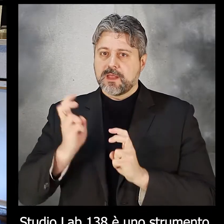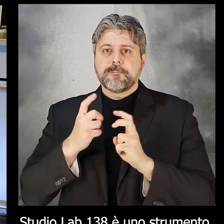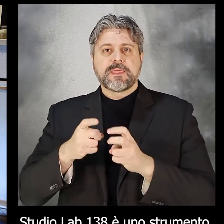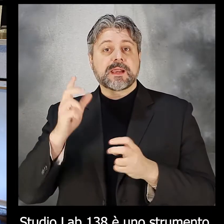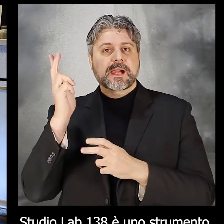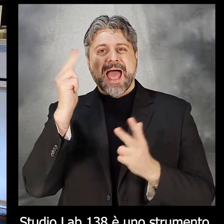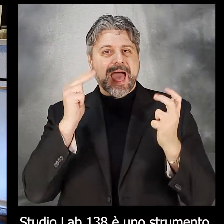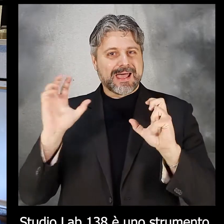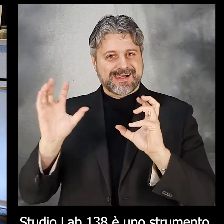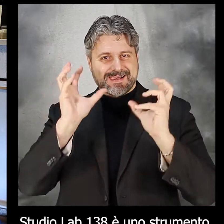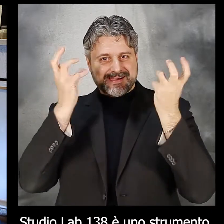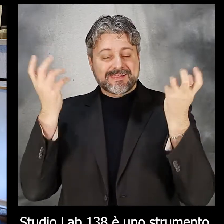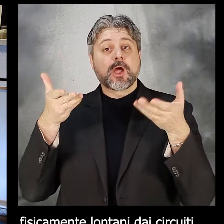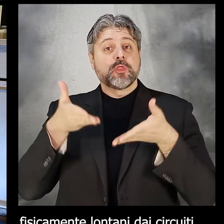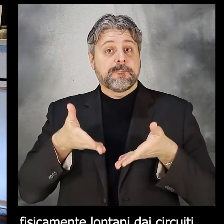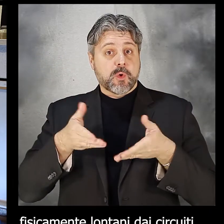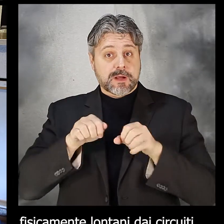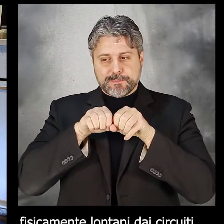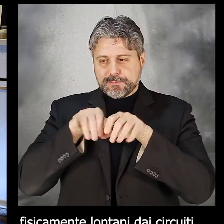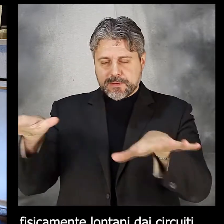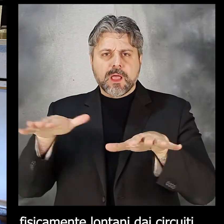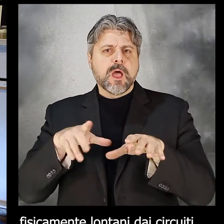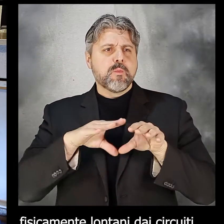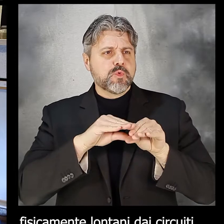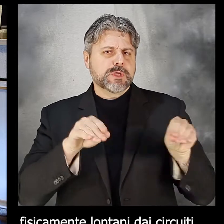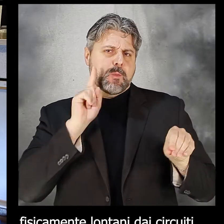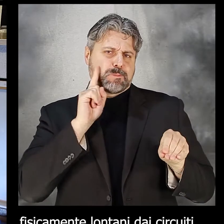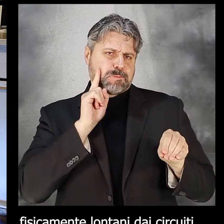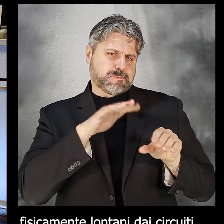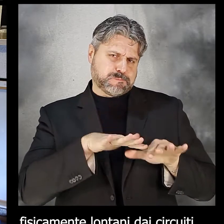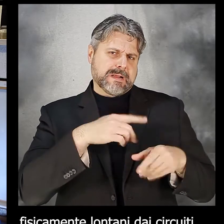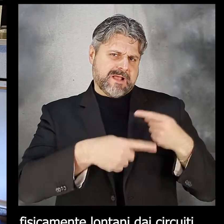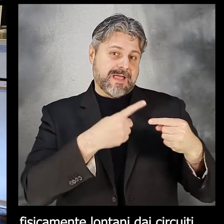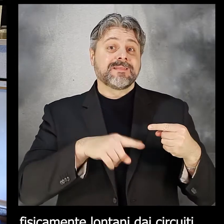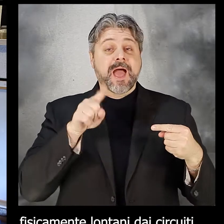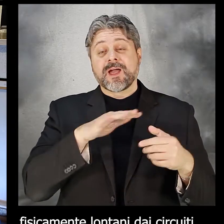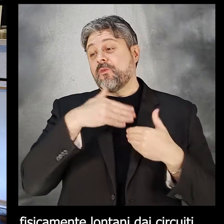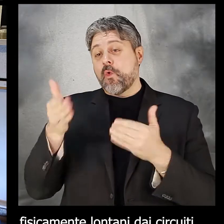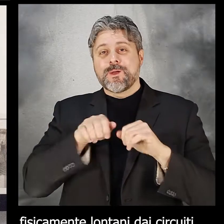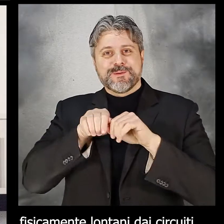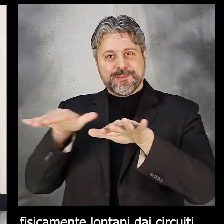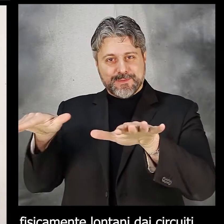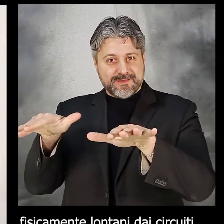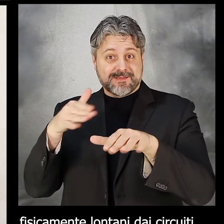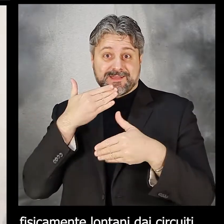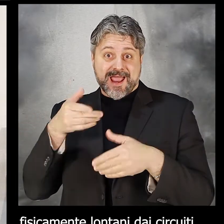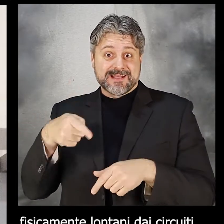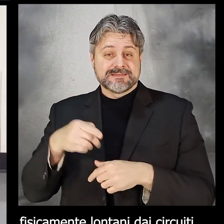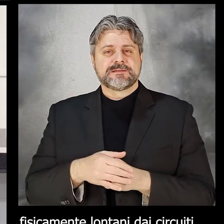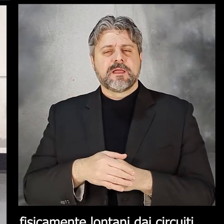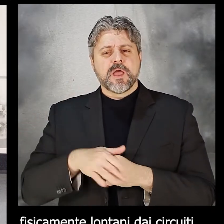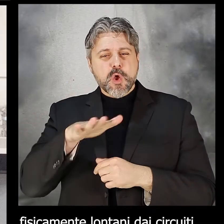contemporanea in luoghi fisicamente lontani dai circuiti consolidati e noti, ma